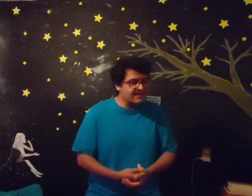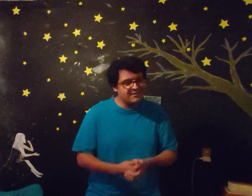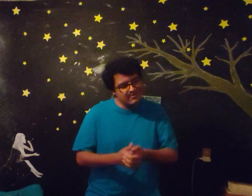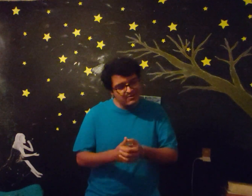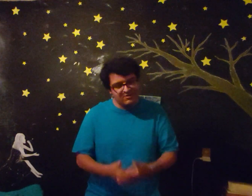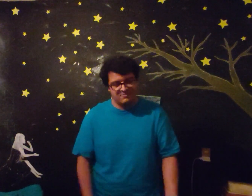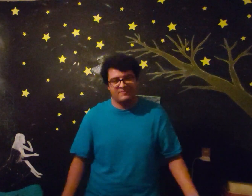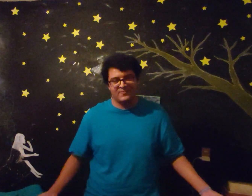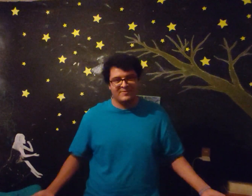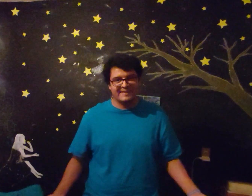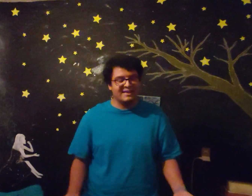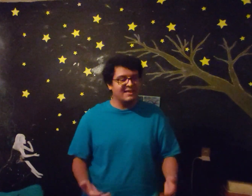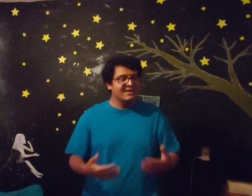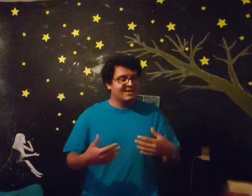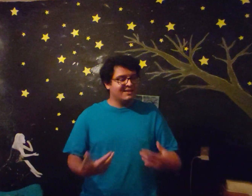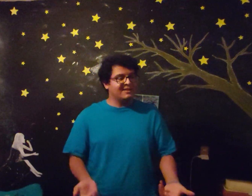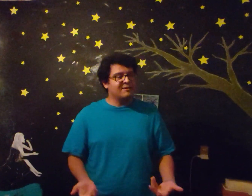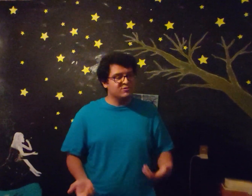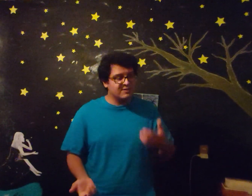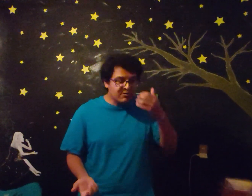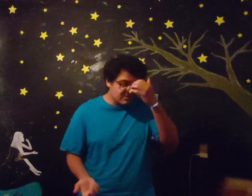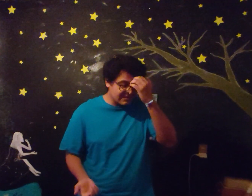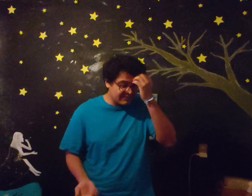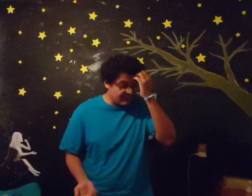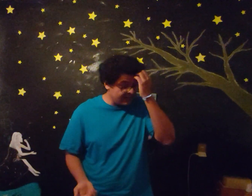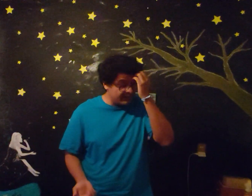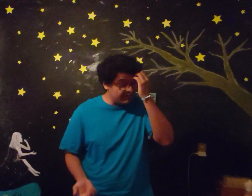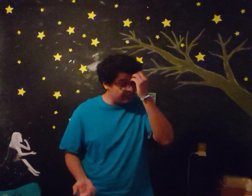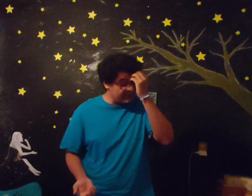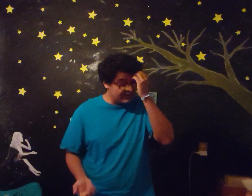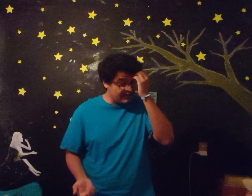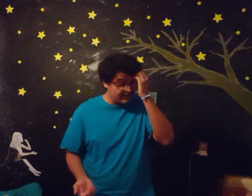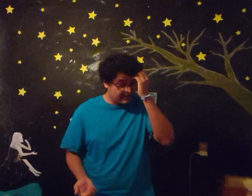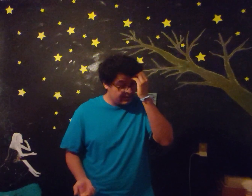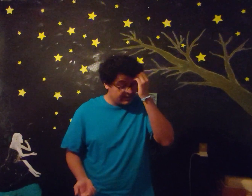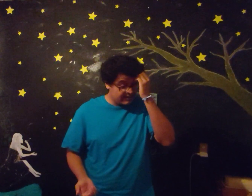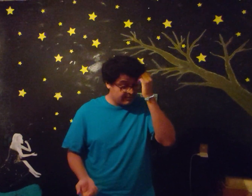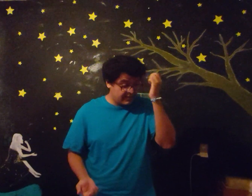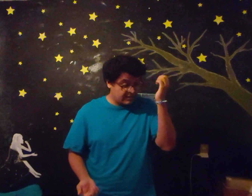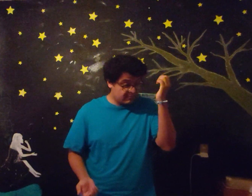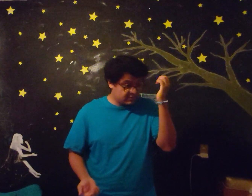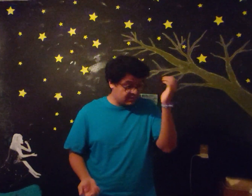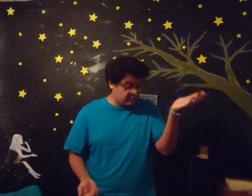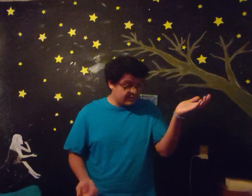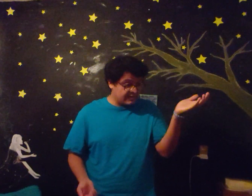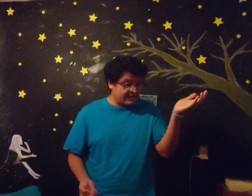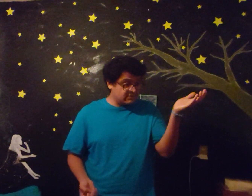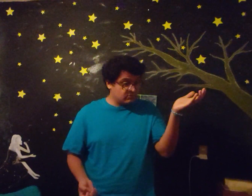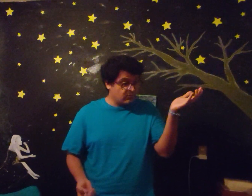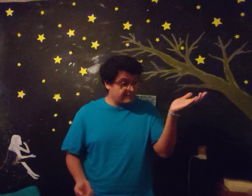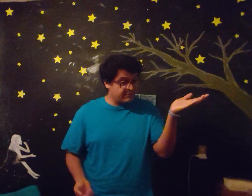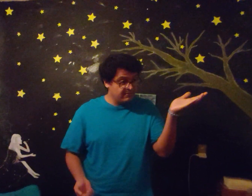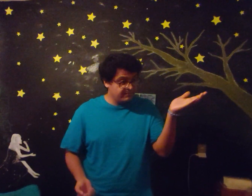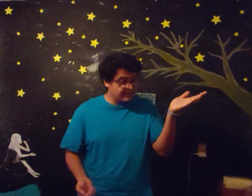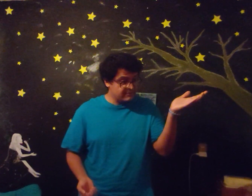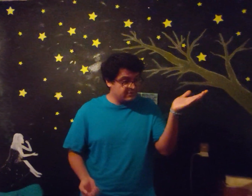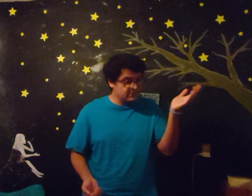No, vale Entendamos una cosa que Fire Emblem viene de 5 entregas o 4, más o menos